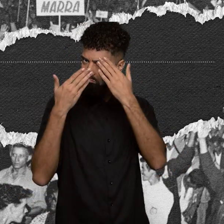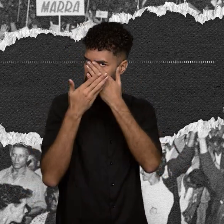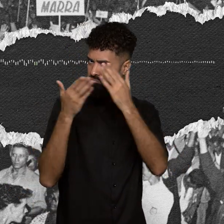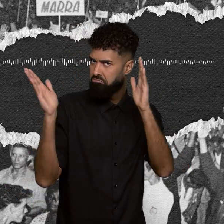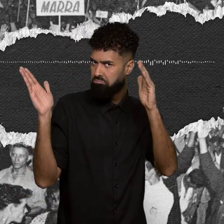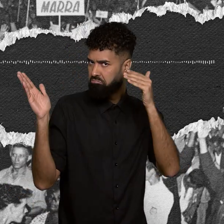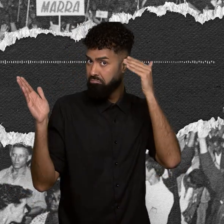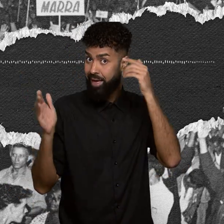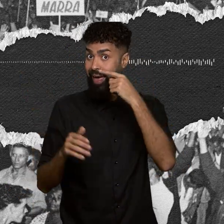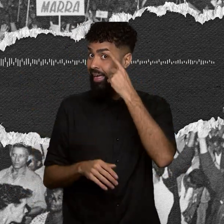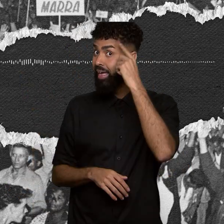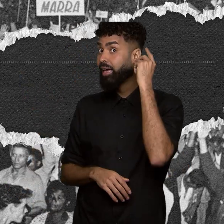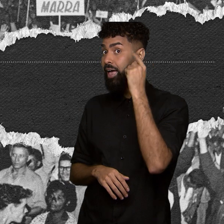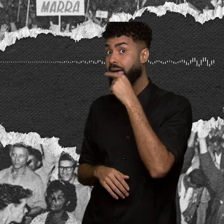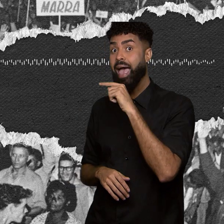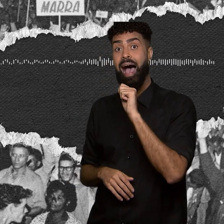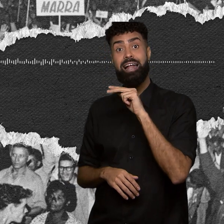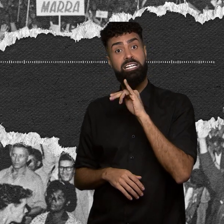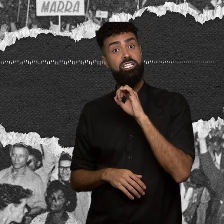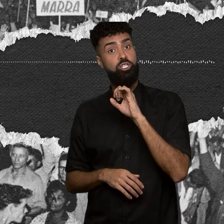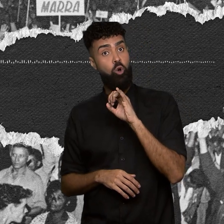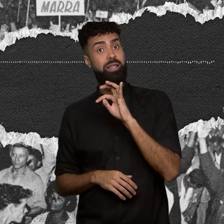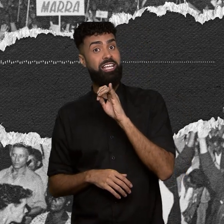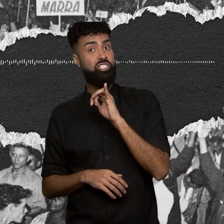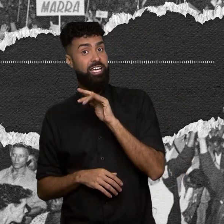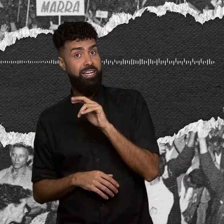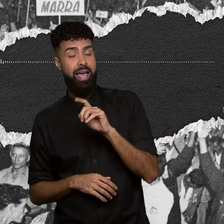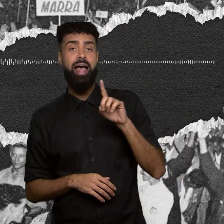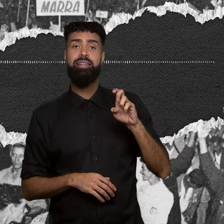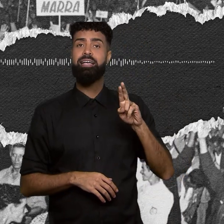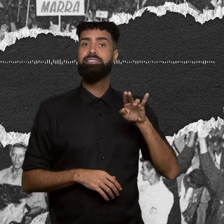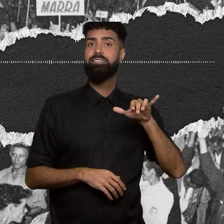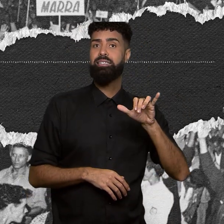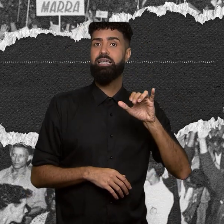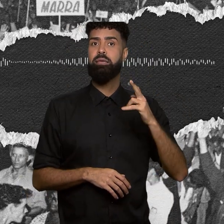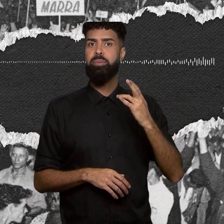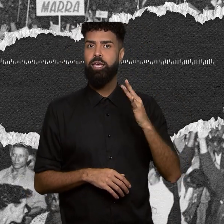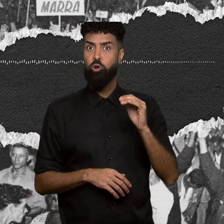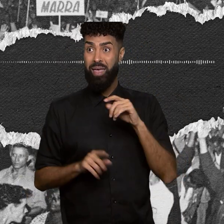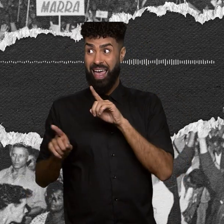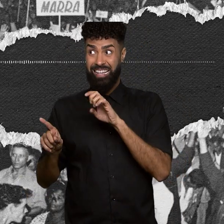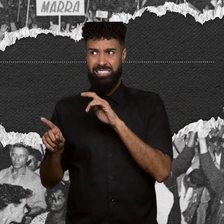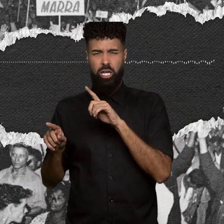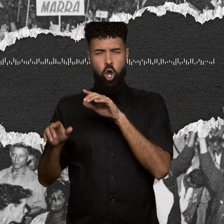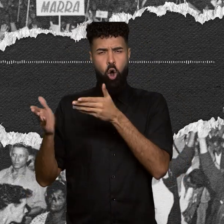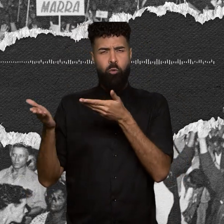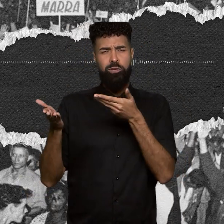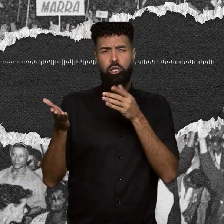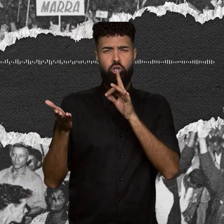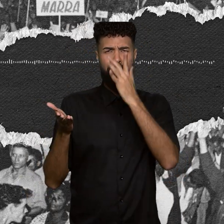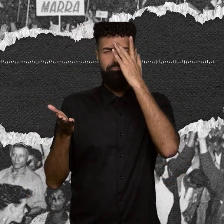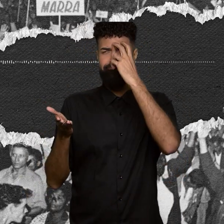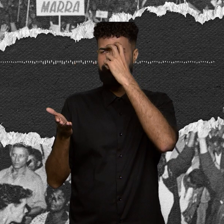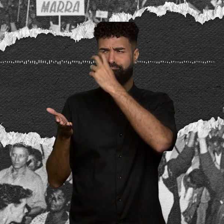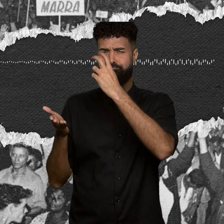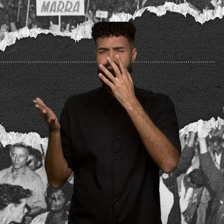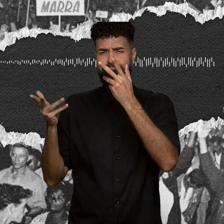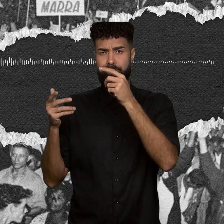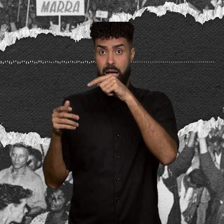Teixeira, que vem do Darcy Ribeiro, e o Darcy convida só pessoas assim, brilhantes, não só do Brasil, mas do mundo